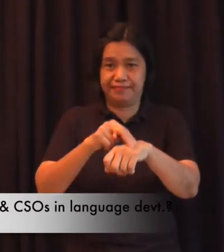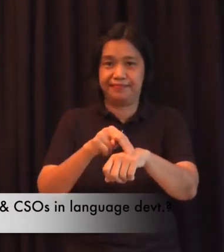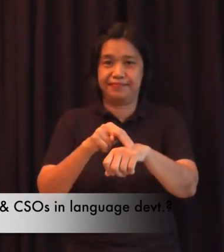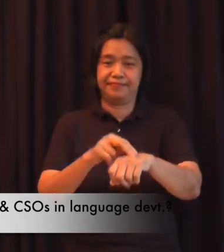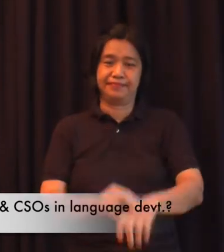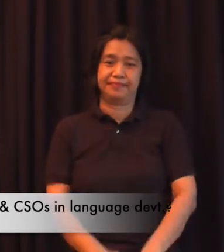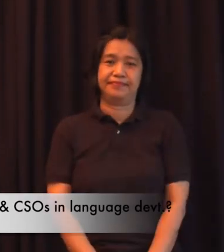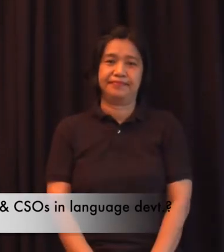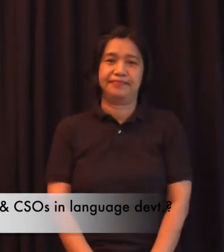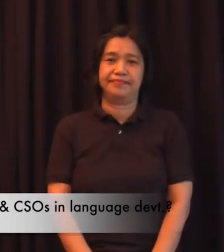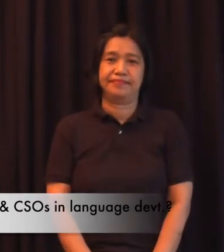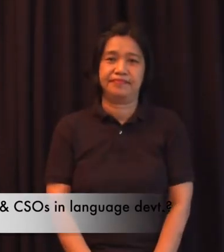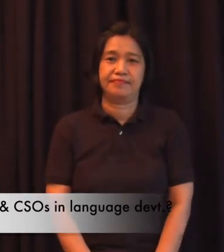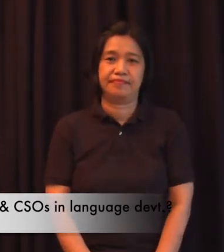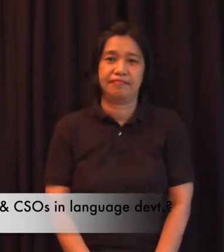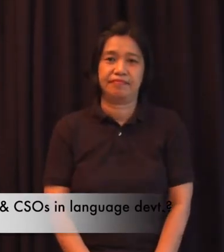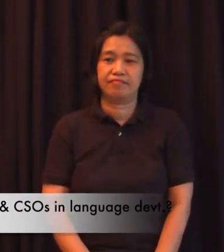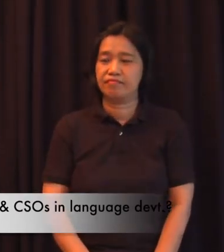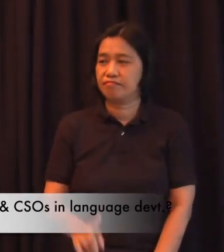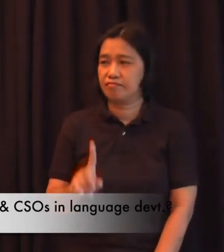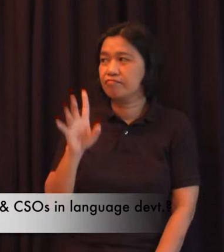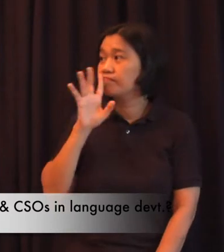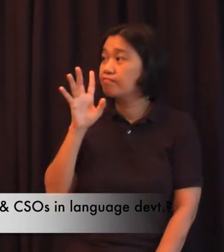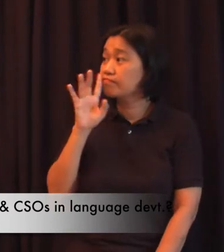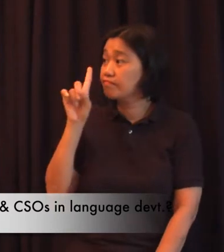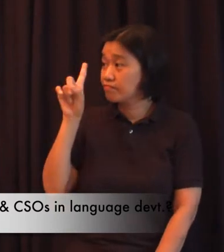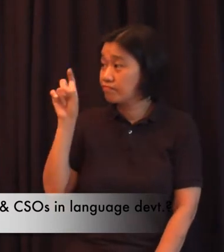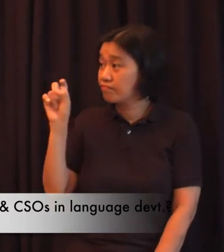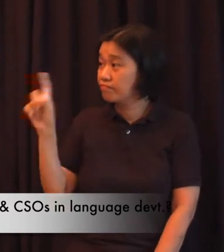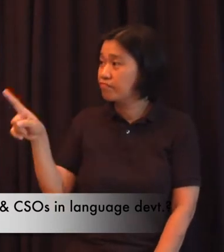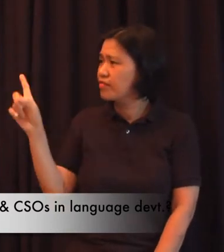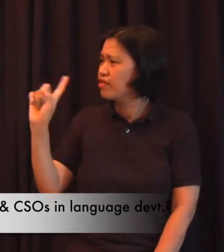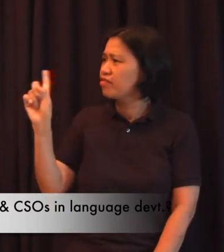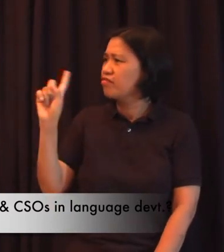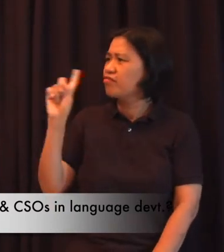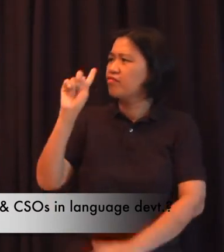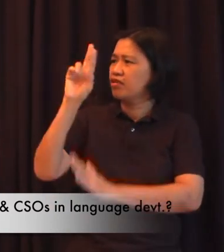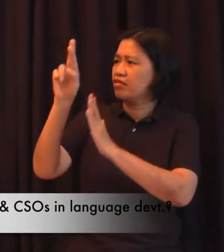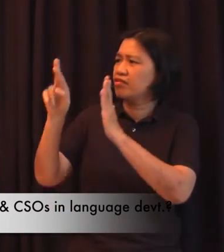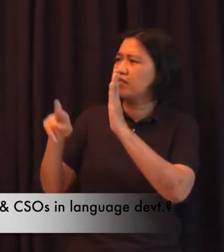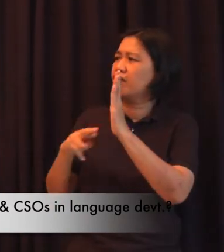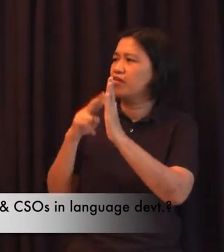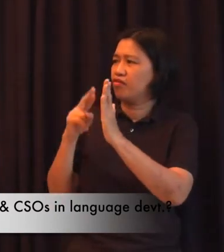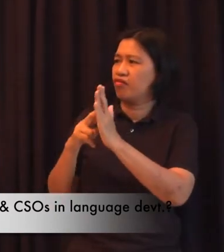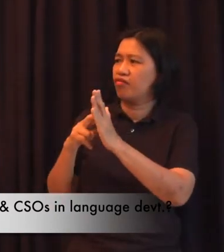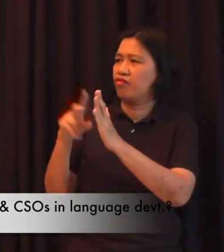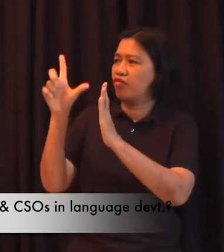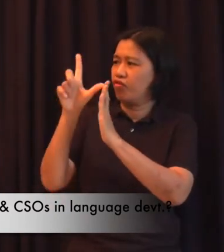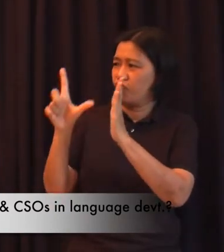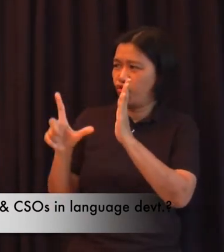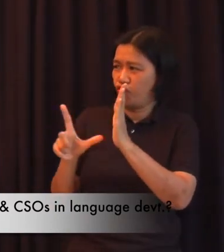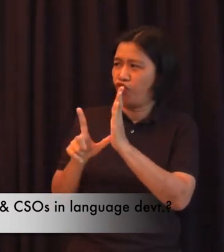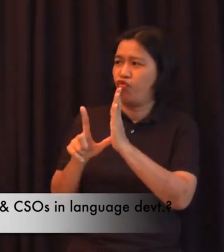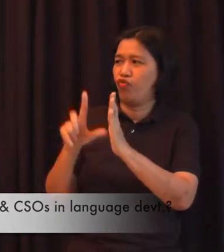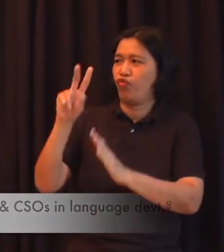Ano ang naging papel ng batas at ng pinatawag na civil society sa